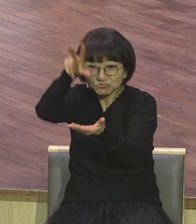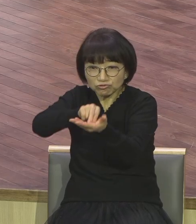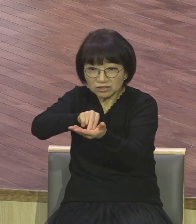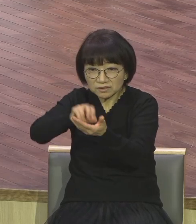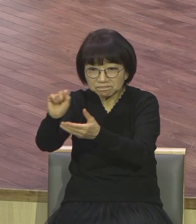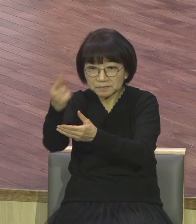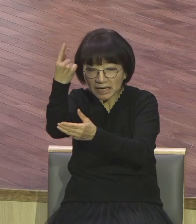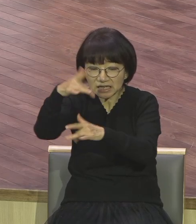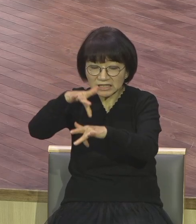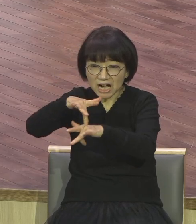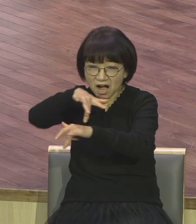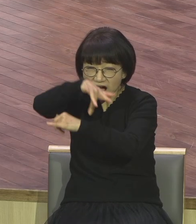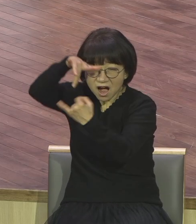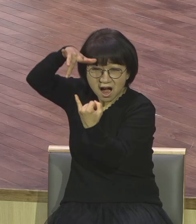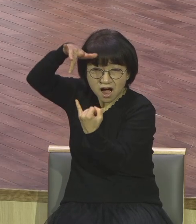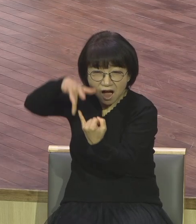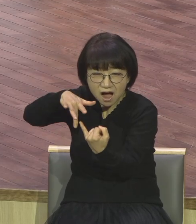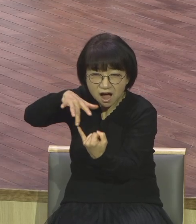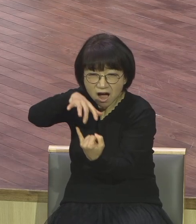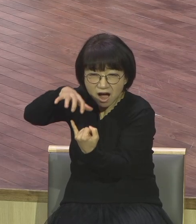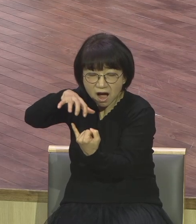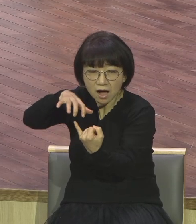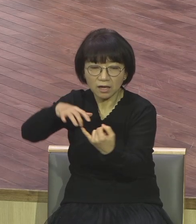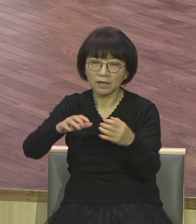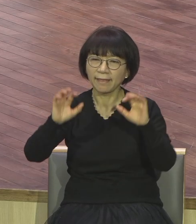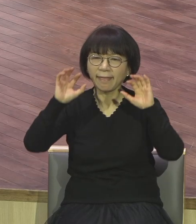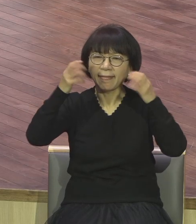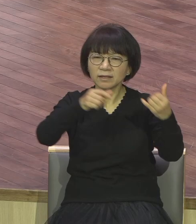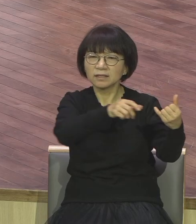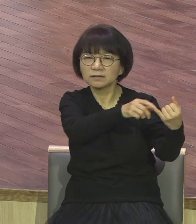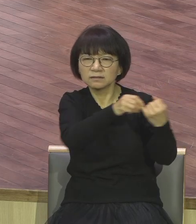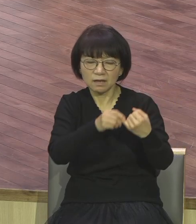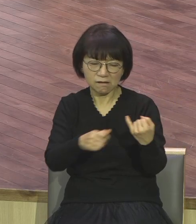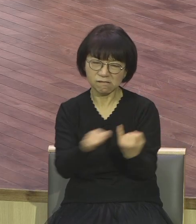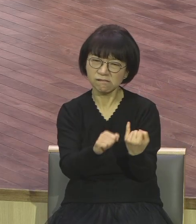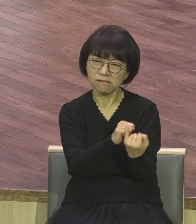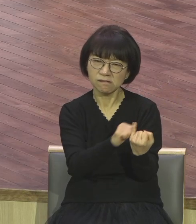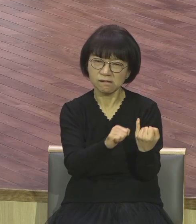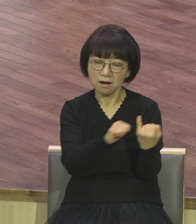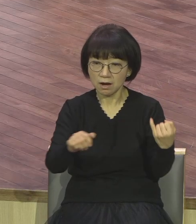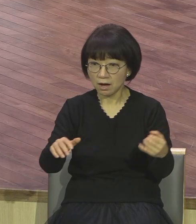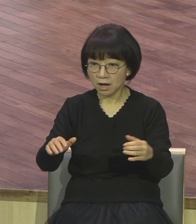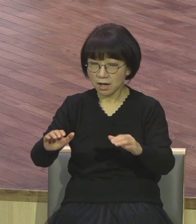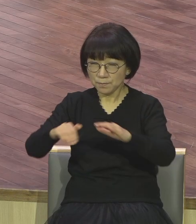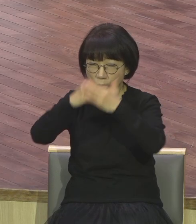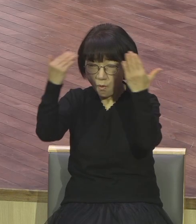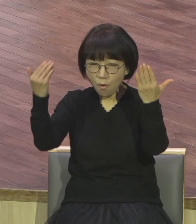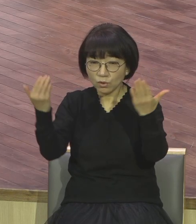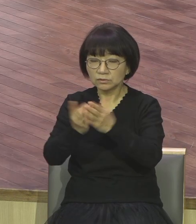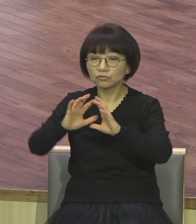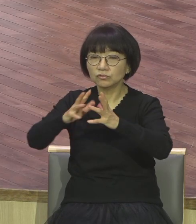이런 국민이 충격받는 불신자가 충격받는 이 짓을